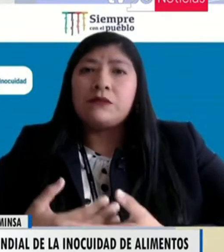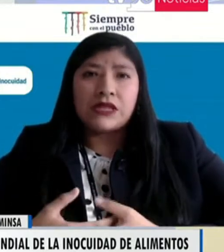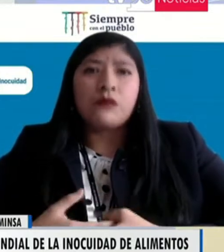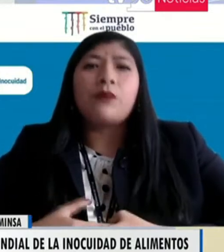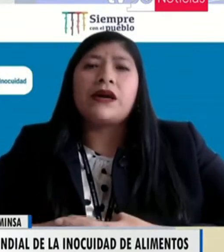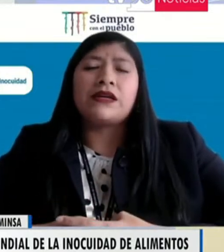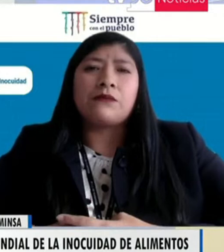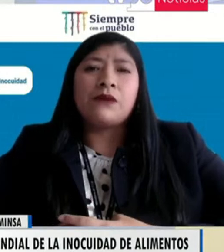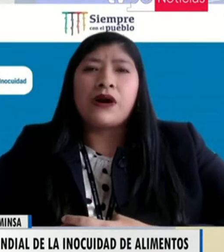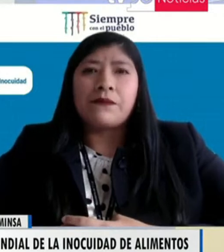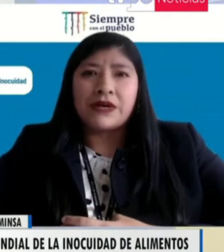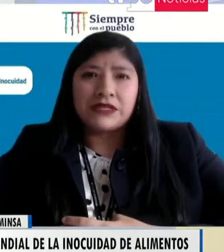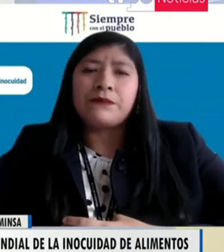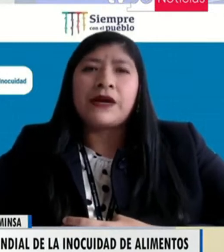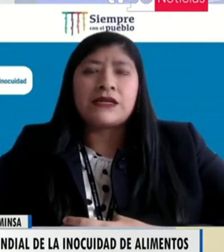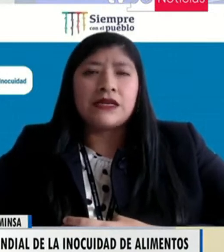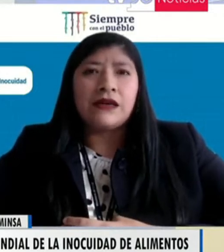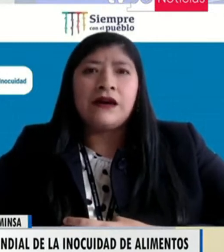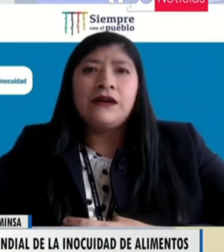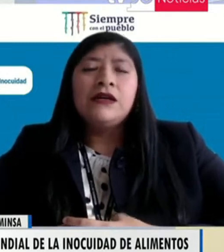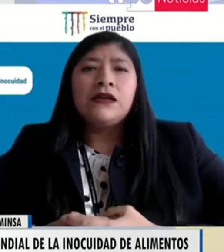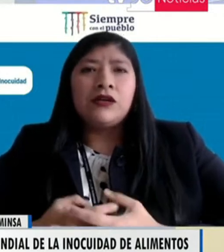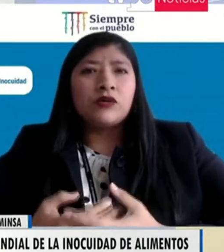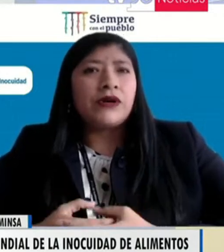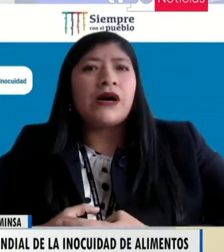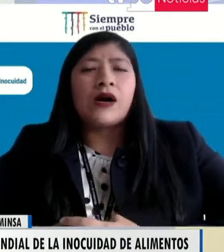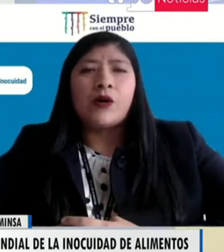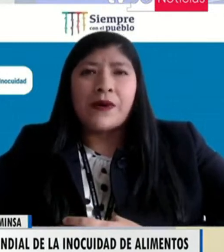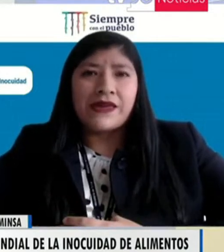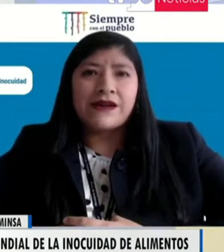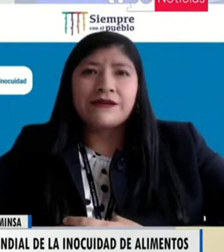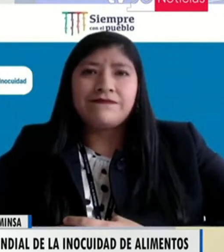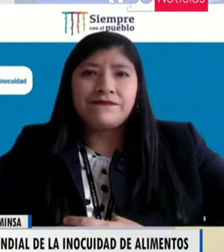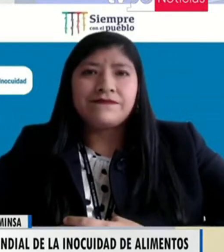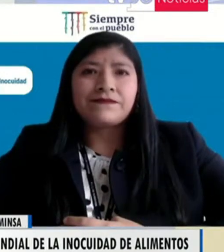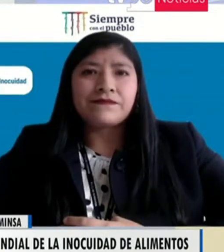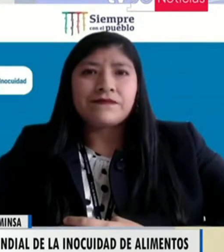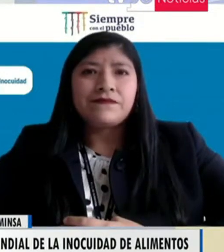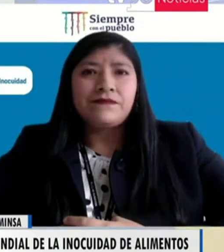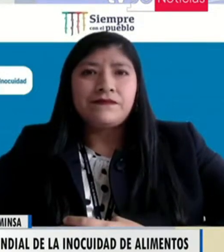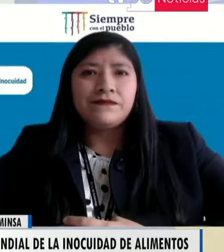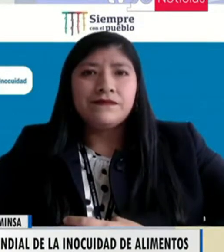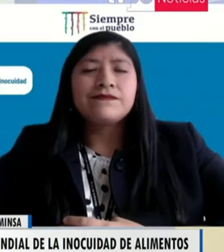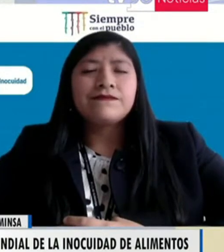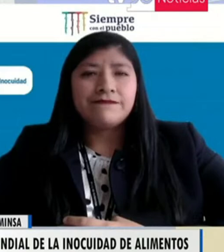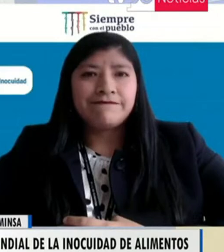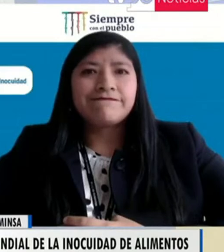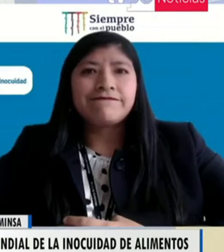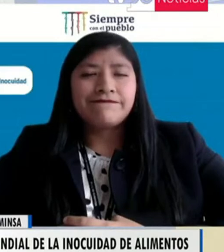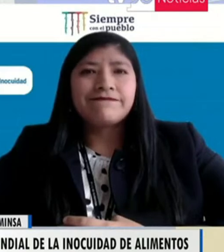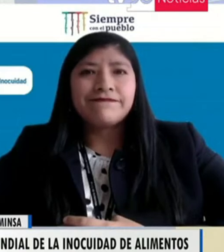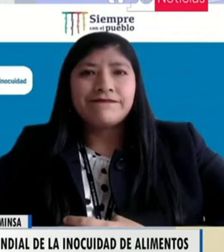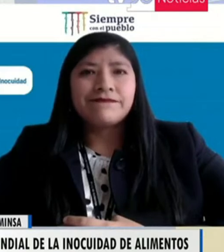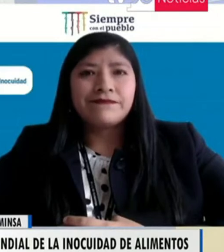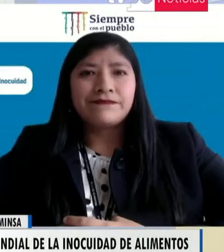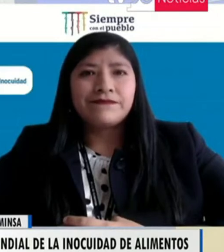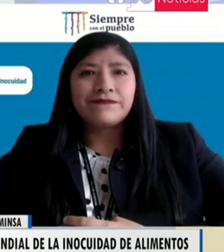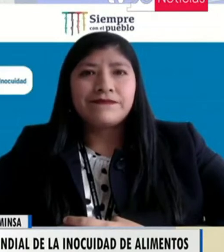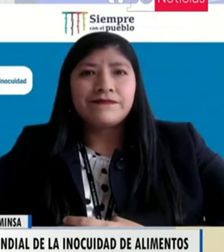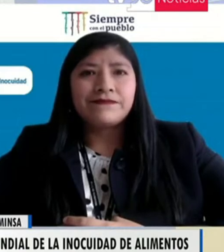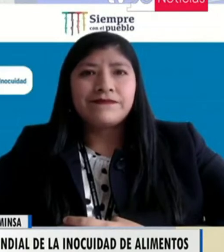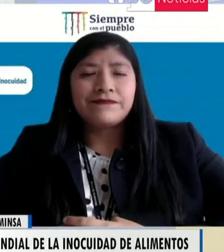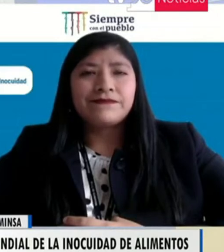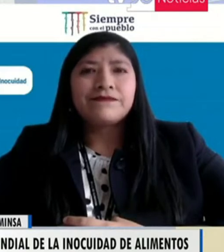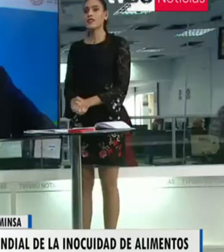jornada. Les invitamos para que también puedan participar ese día y nos puedan acompañar. Muy bien, muchísimas gracias. Entonces, la invitación está